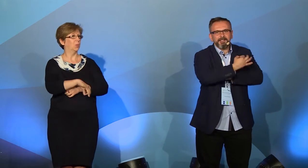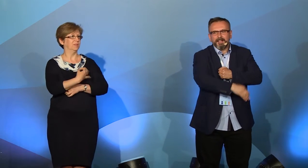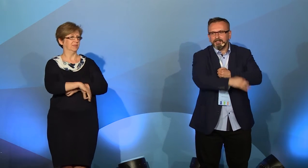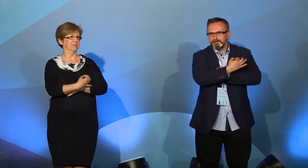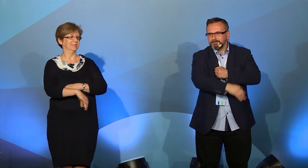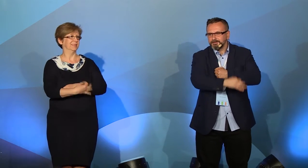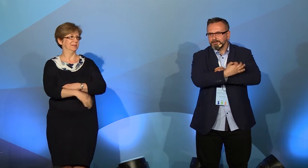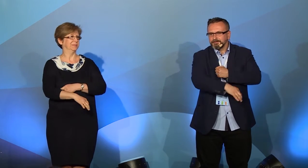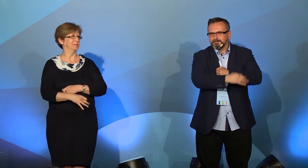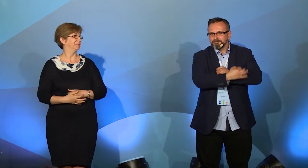tak.